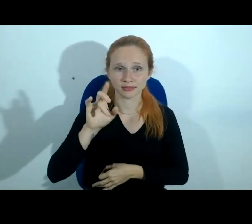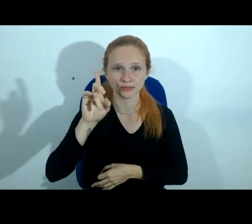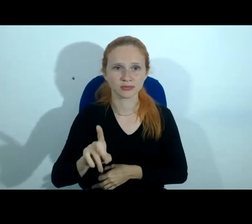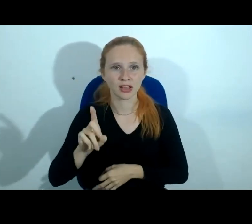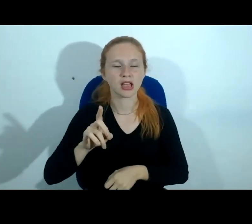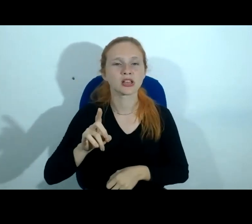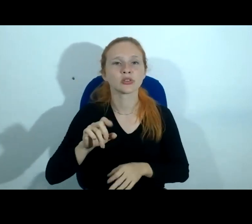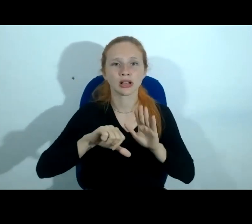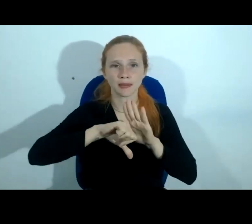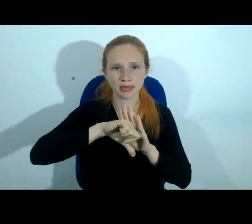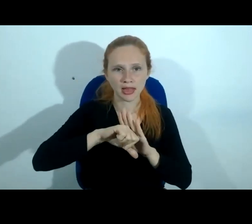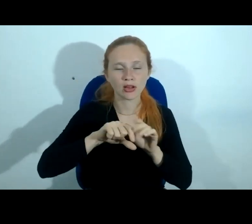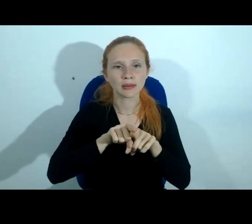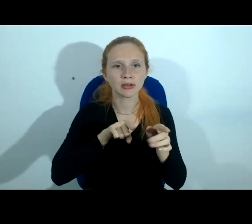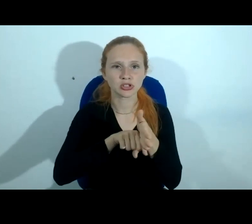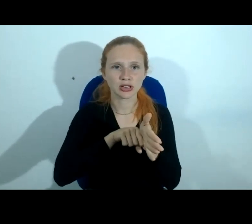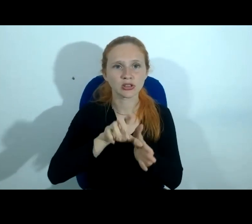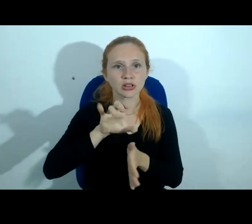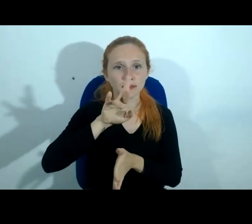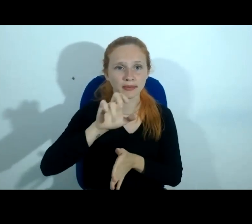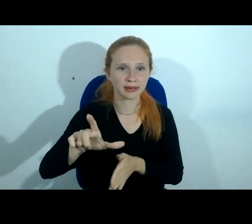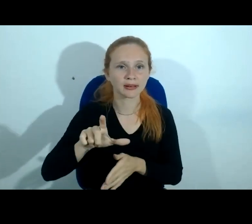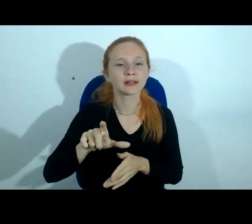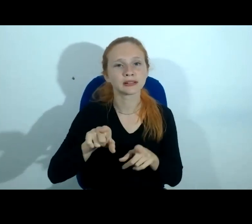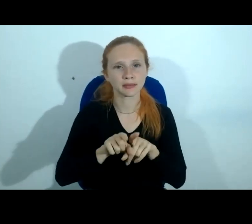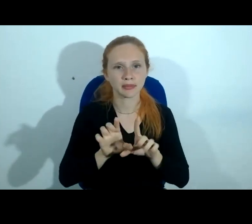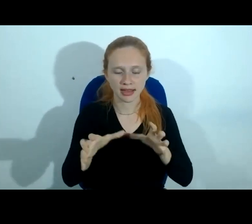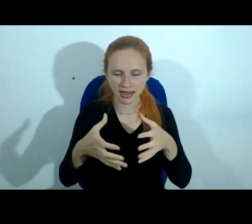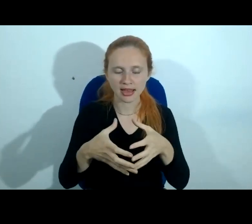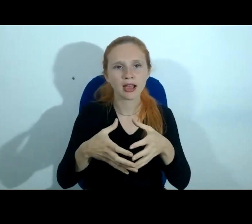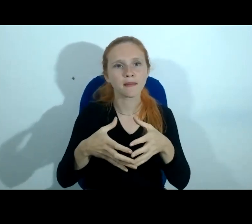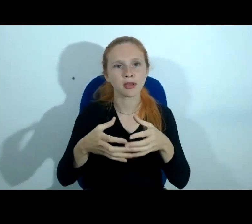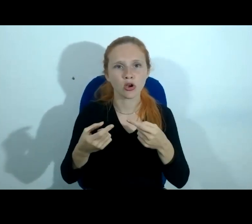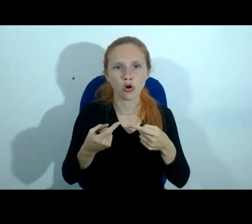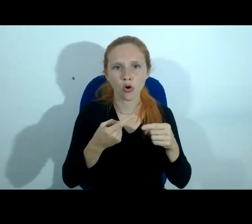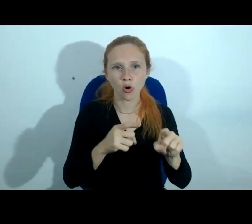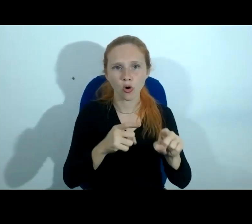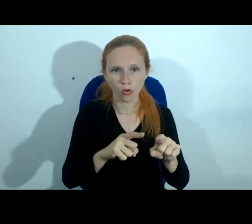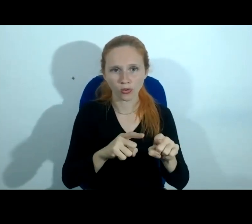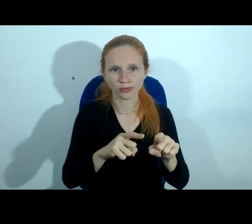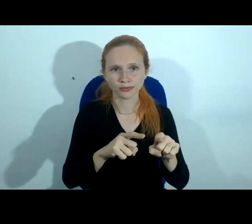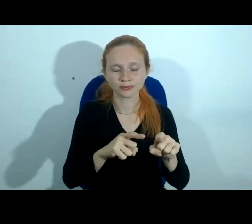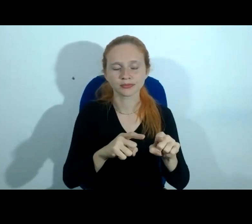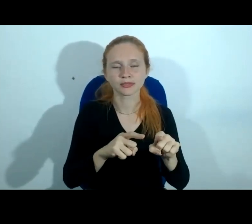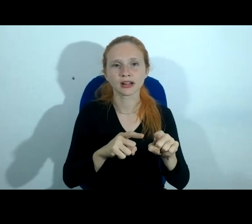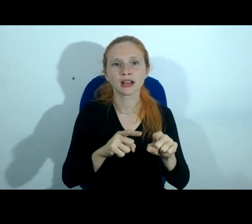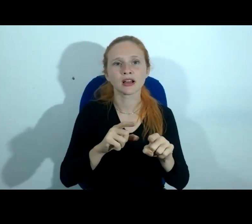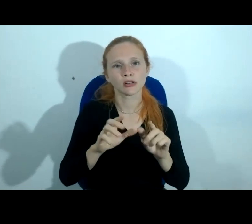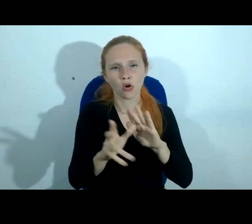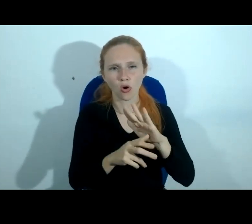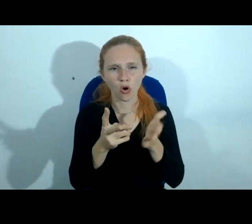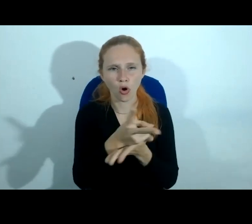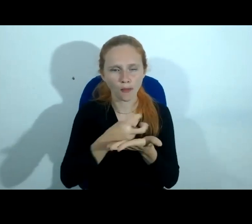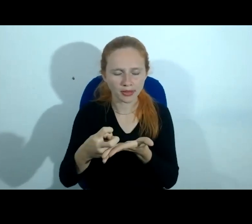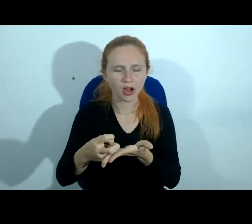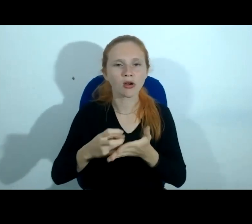Direito Digital no INSPER, e acompanha a equipe do Programa Nacional de Combate à Corrupção Lavagem de Dinheiro do Ministério da Justiça.